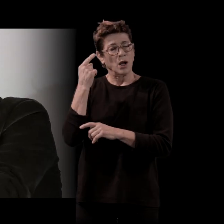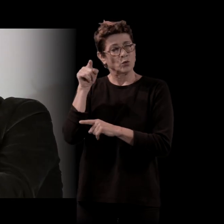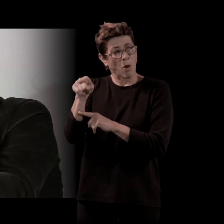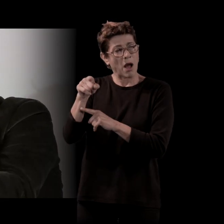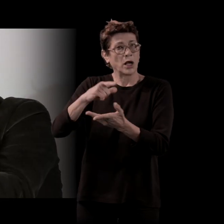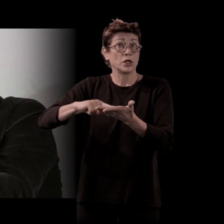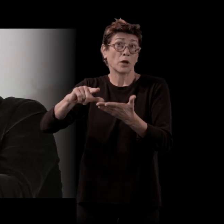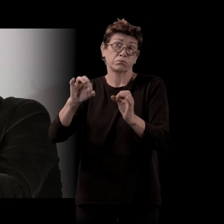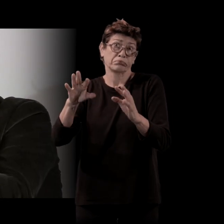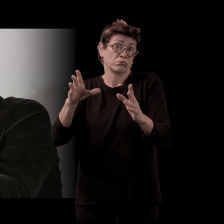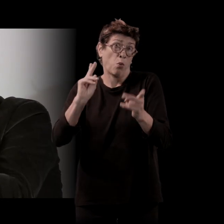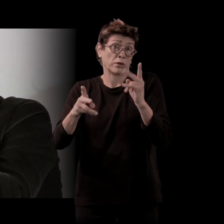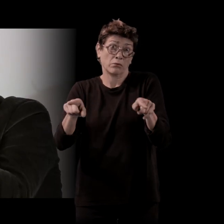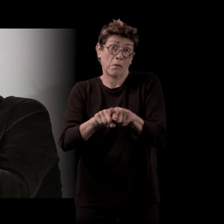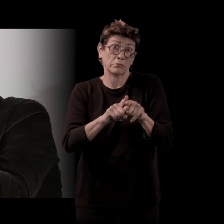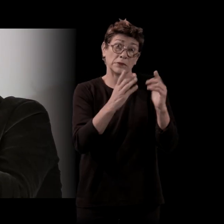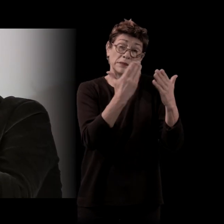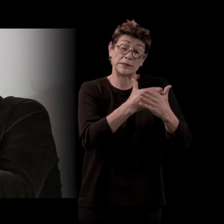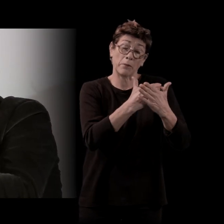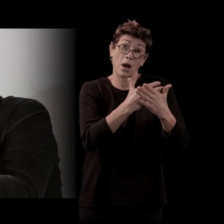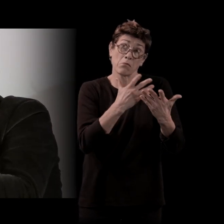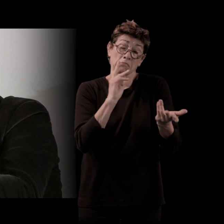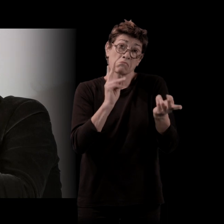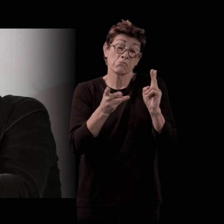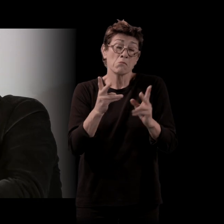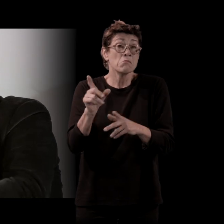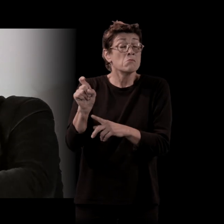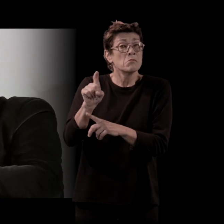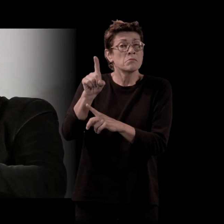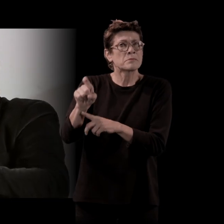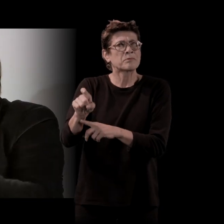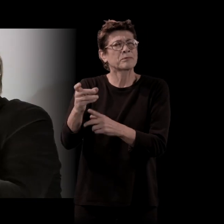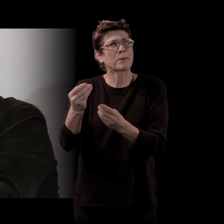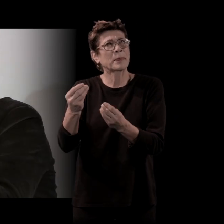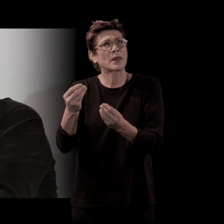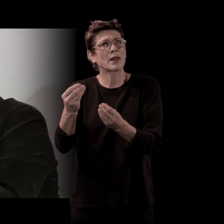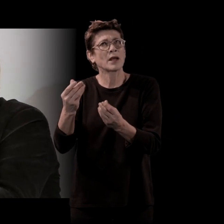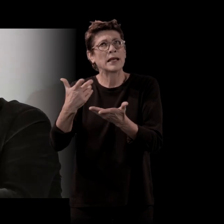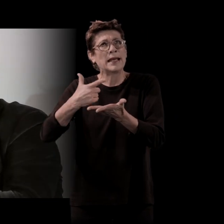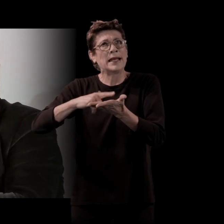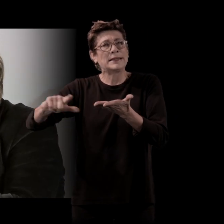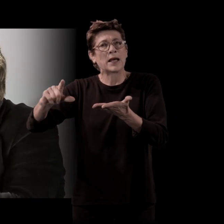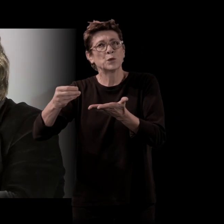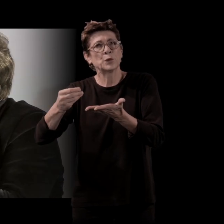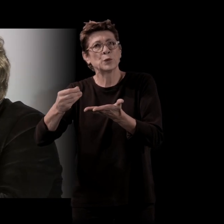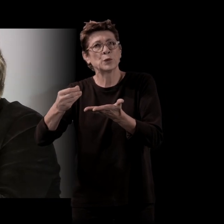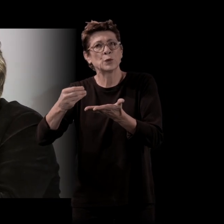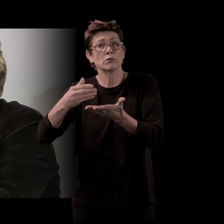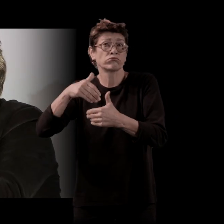et j'allais dire de manière explicite et inhérent à son existence, c'est une affaire de lieux avant tout